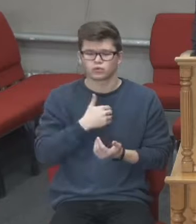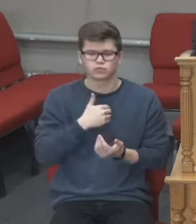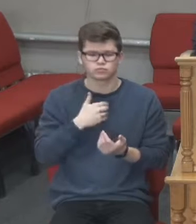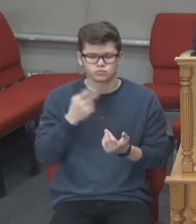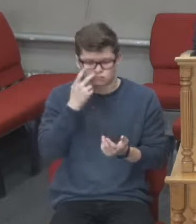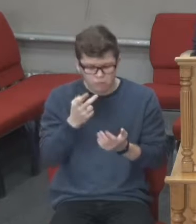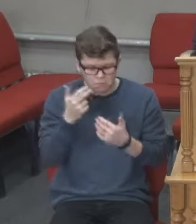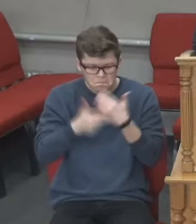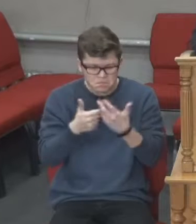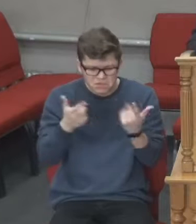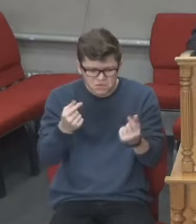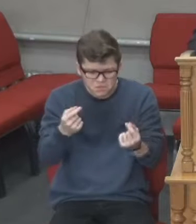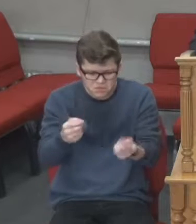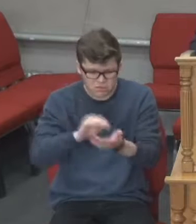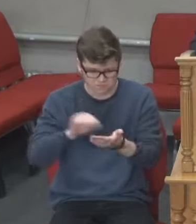написано в Біблії.